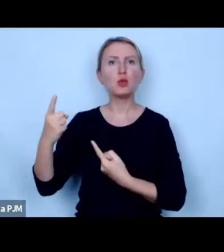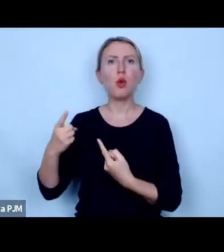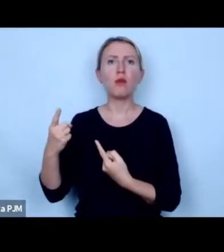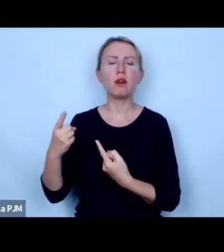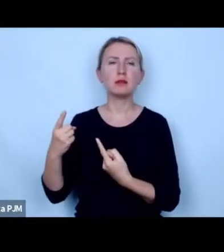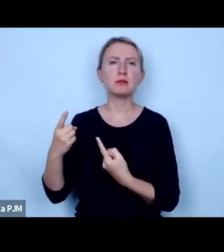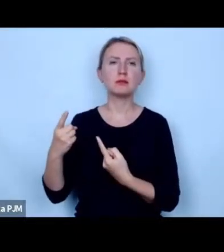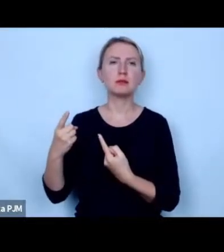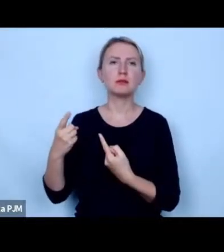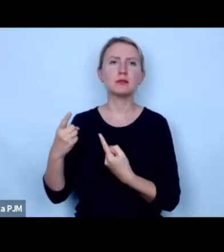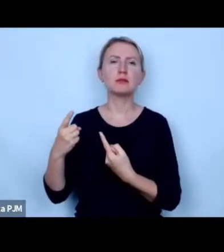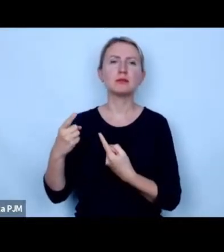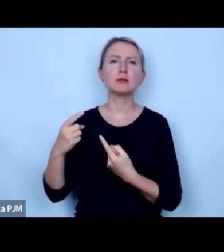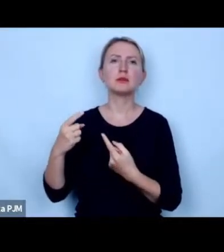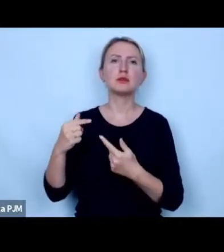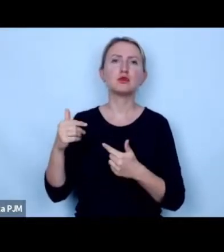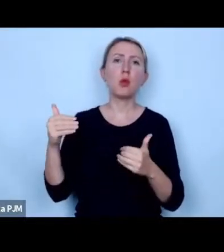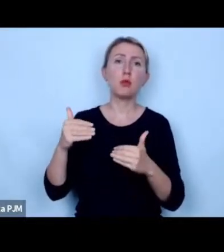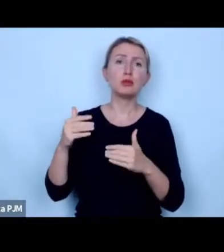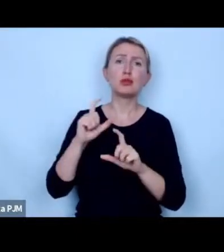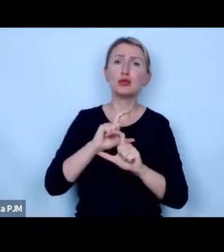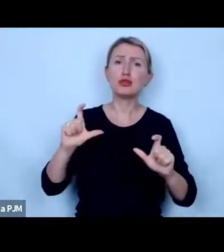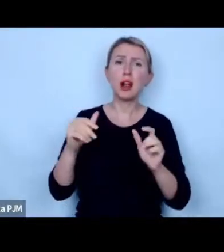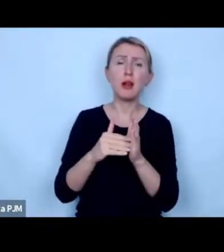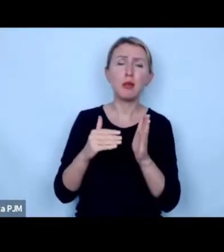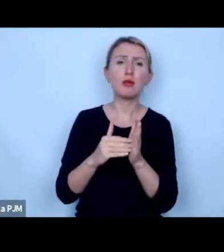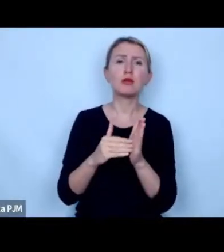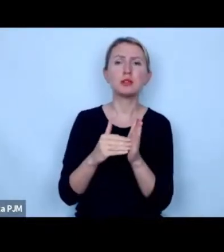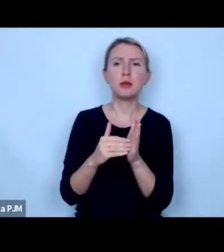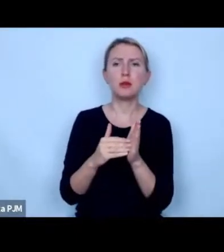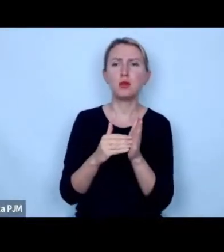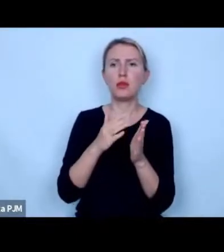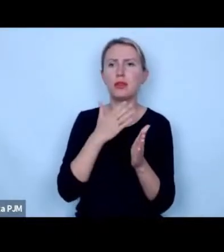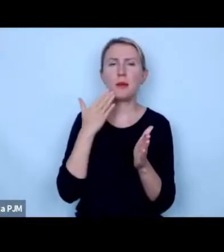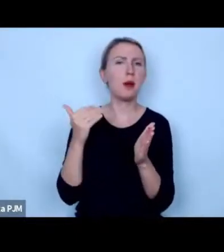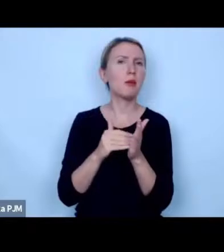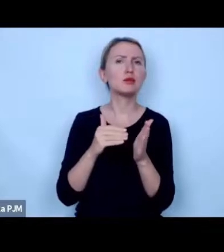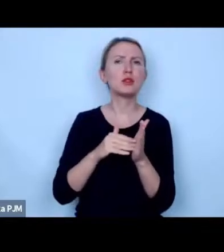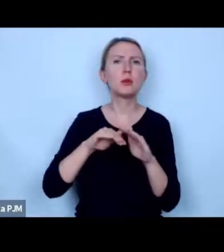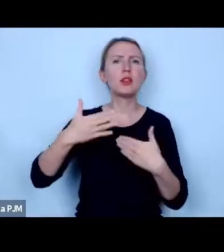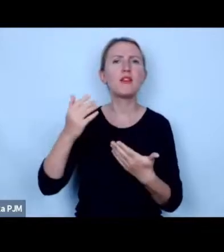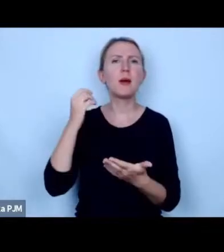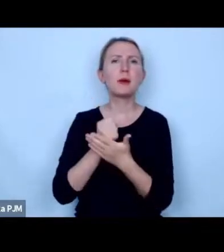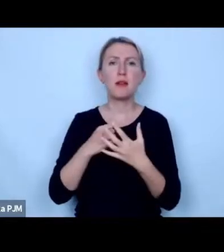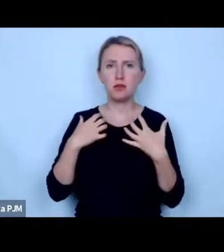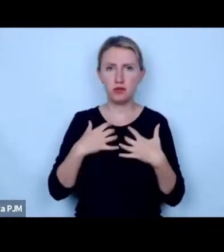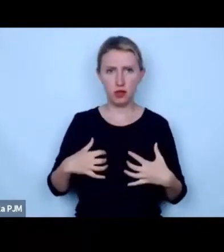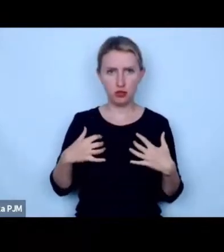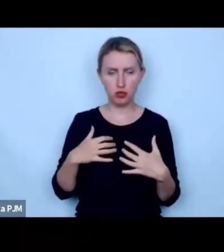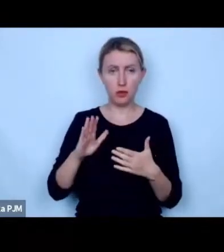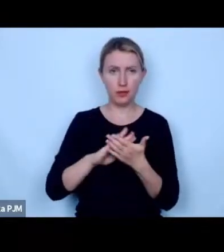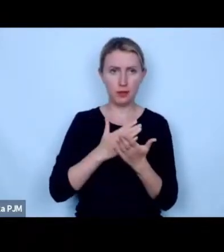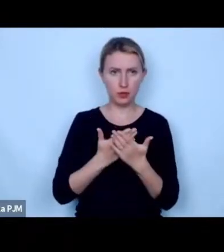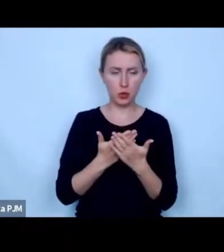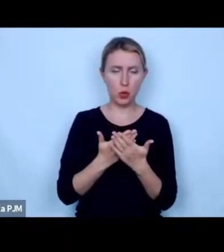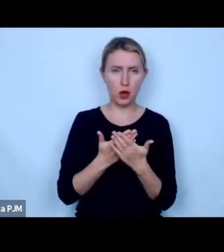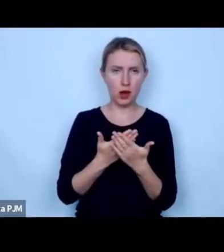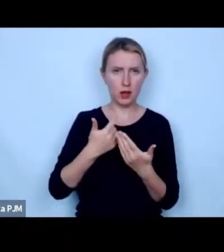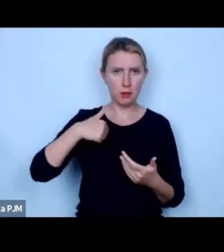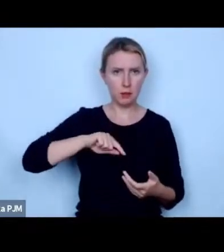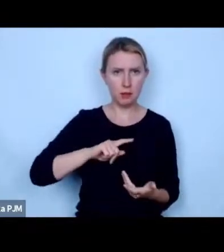by trwało natomiast jakby nie ma tutaj potrzeby przyznawania praw zwierzętom to znaczy jeżeli my w tym momencie